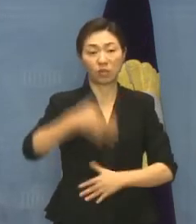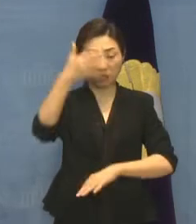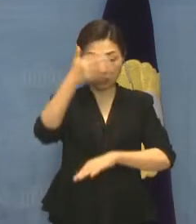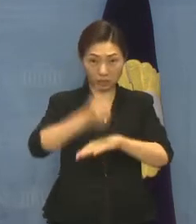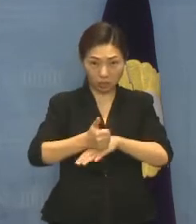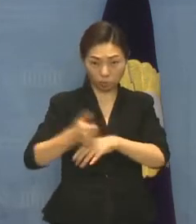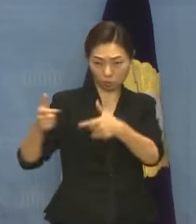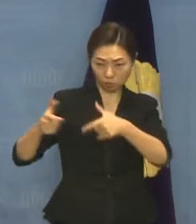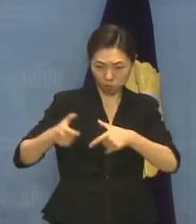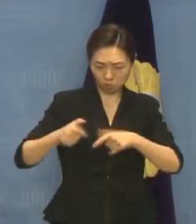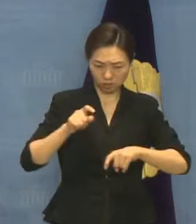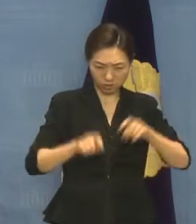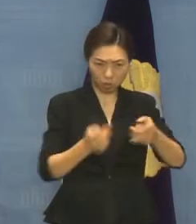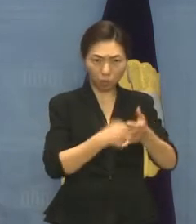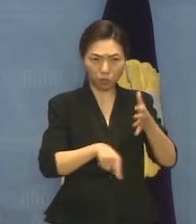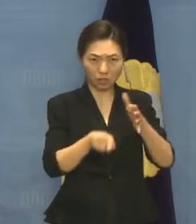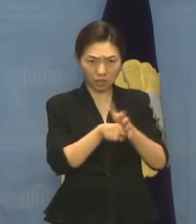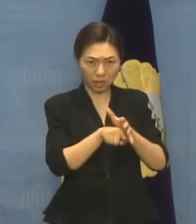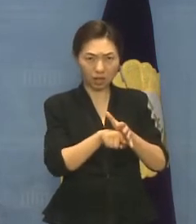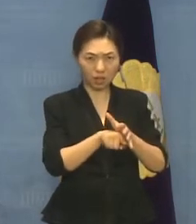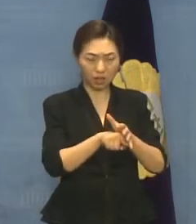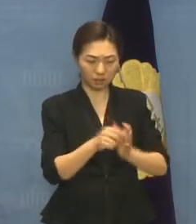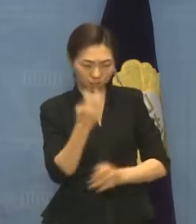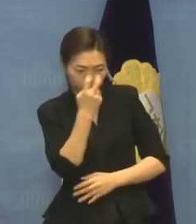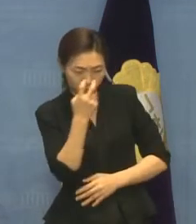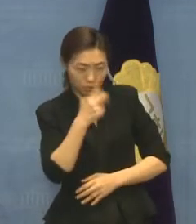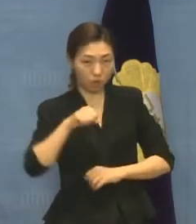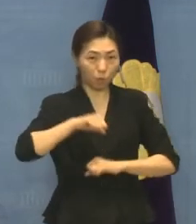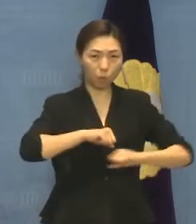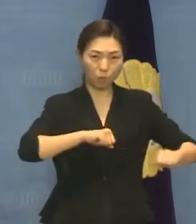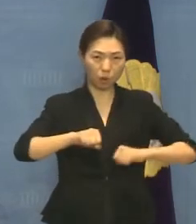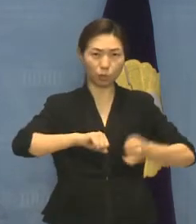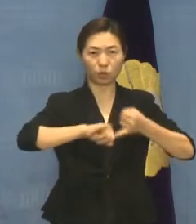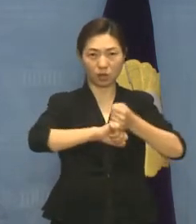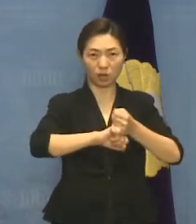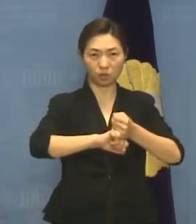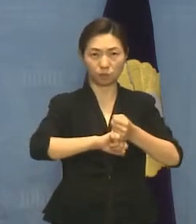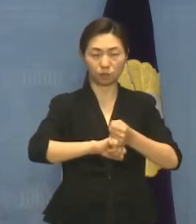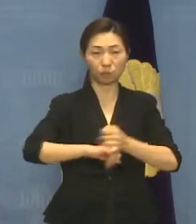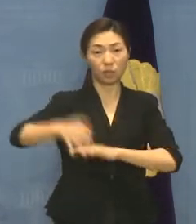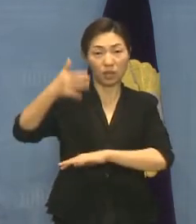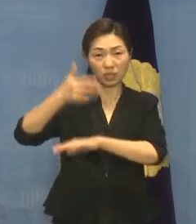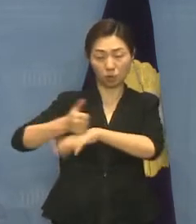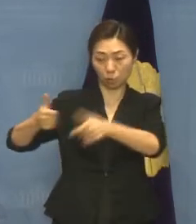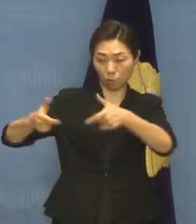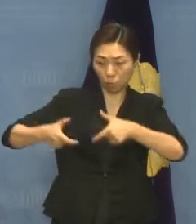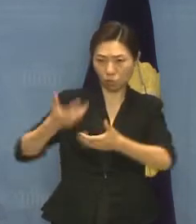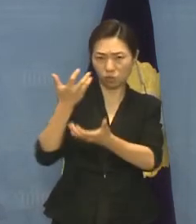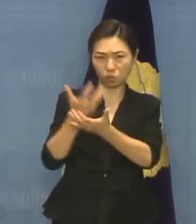위해 적극적인 지정활동을 이어나가겠습니다. 최종 견해 반드시 이행을 촉구합니다.